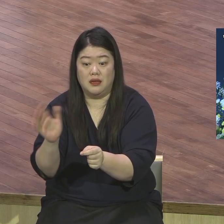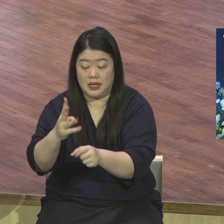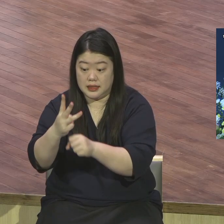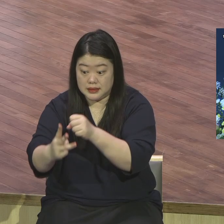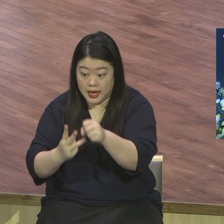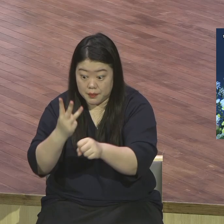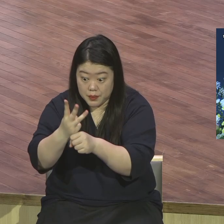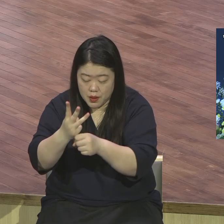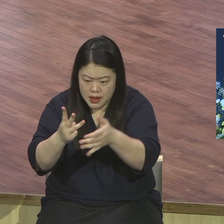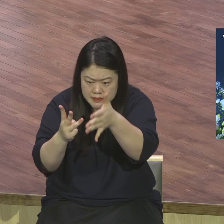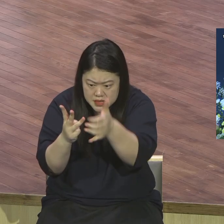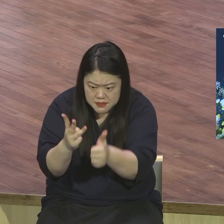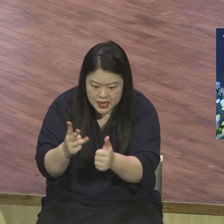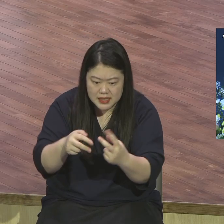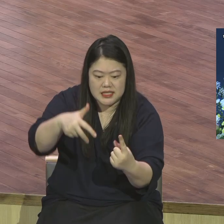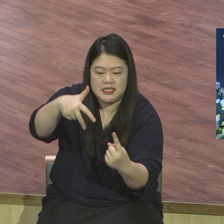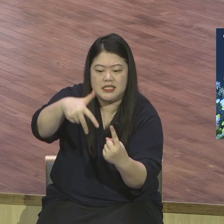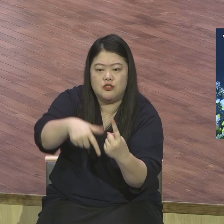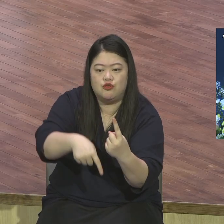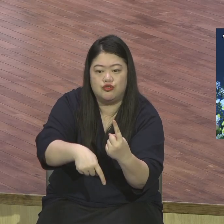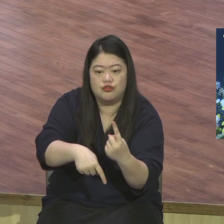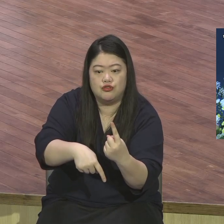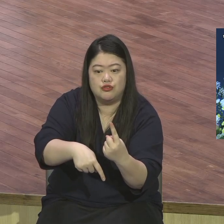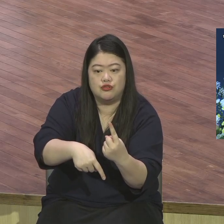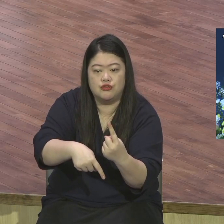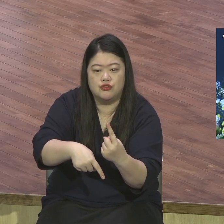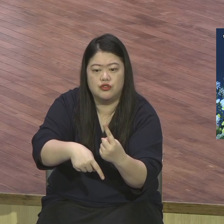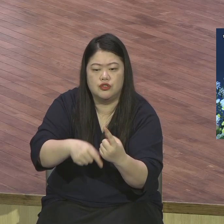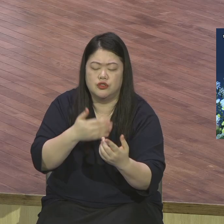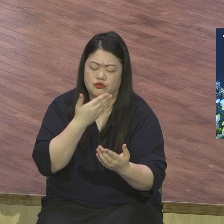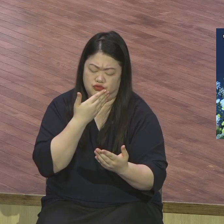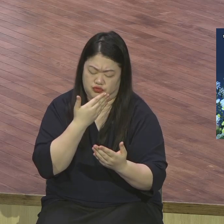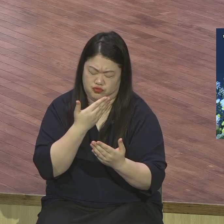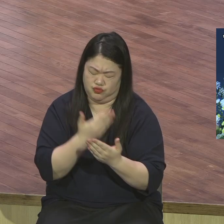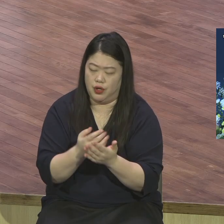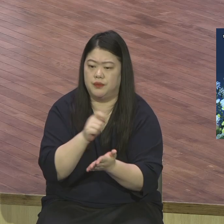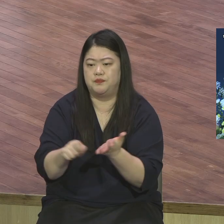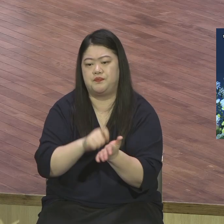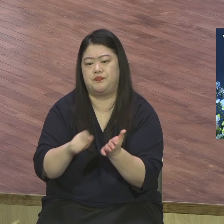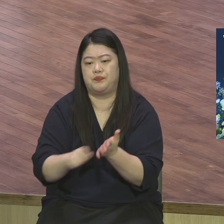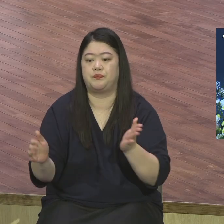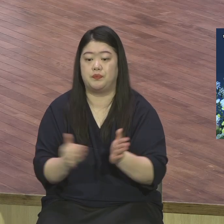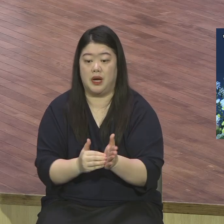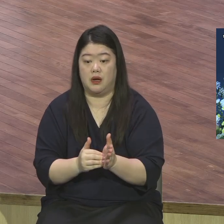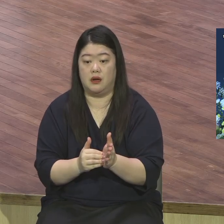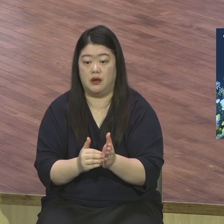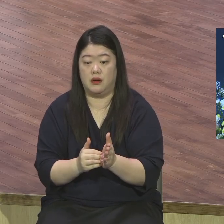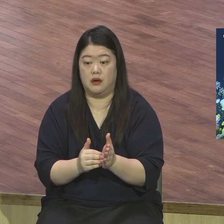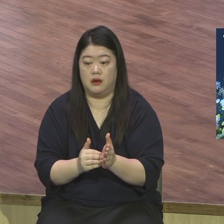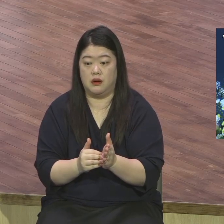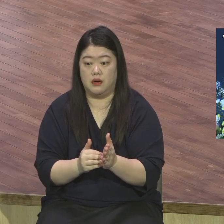마태복음 마가복음 전체 3분의 1 누가복음 4분의 1 요한복음 전체가